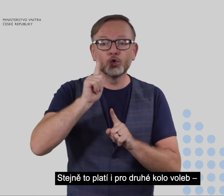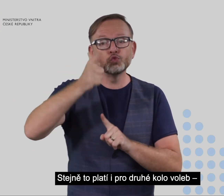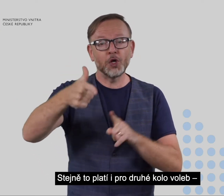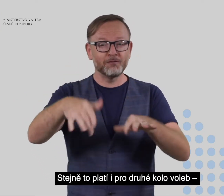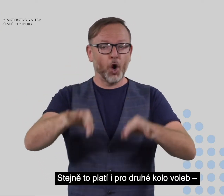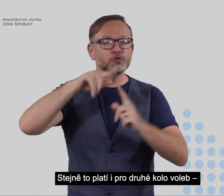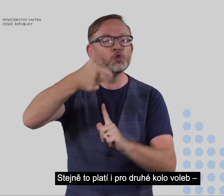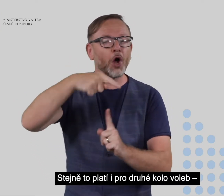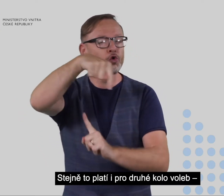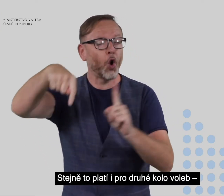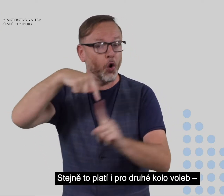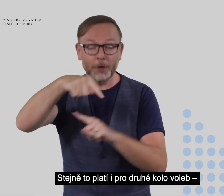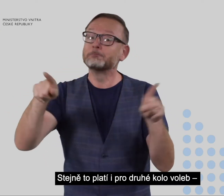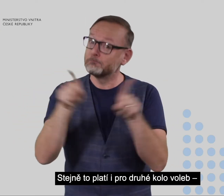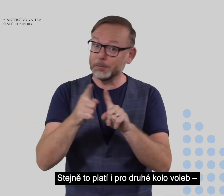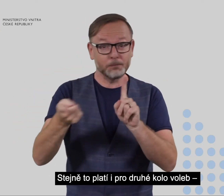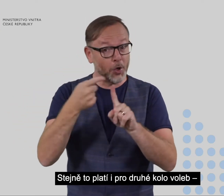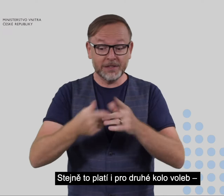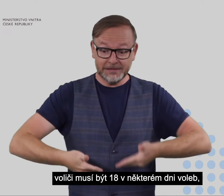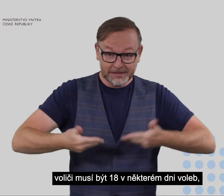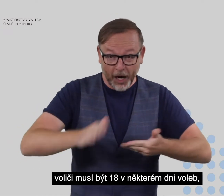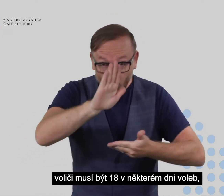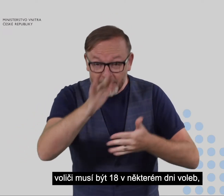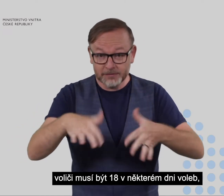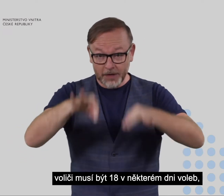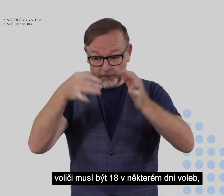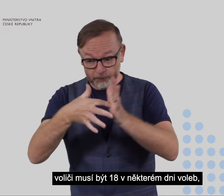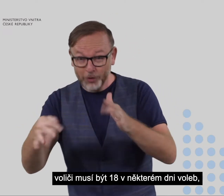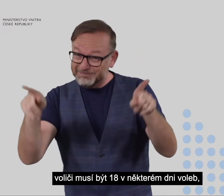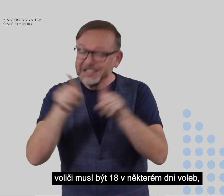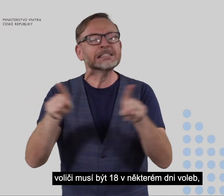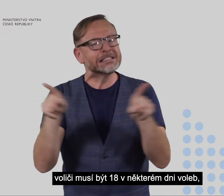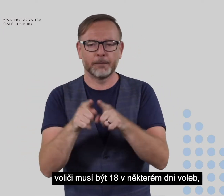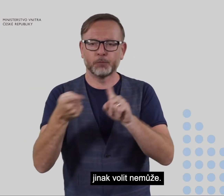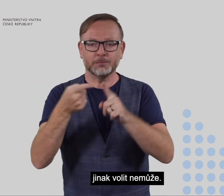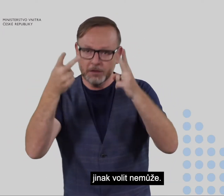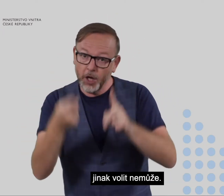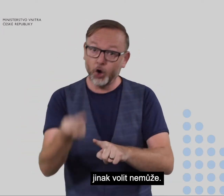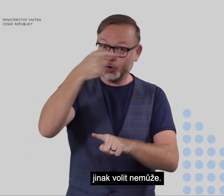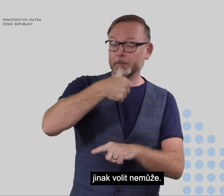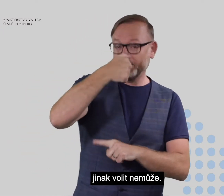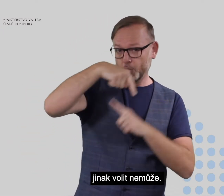Stejně to platí i pro druhé kolo voleb. Voličí musí být 18 v některém dní voleb, jinak volit nemůže.